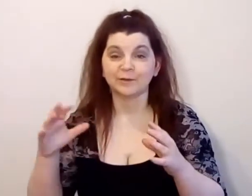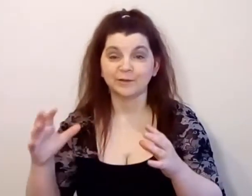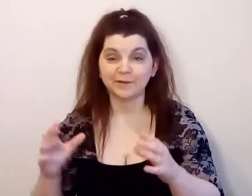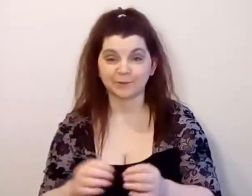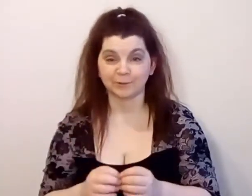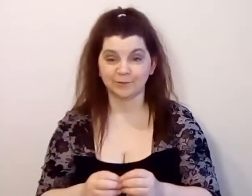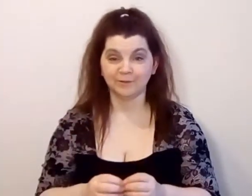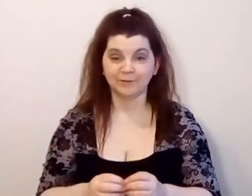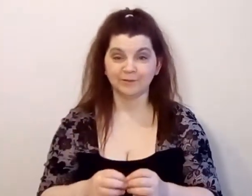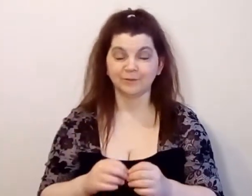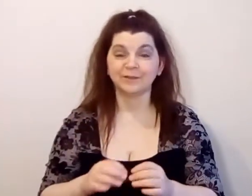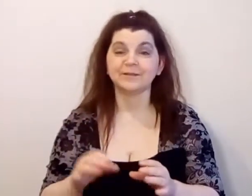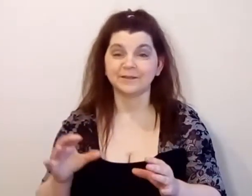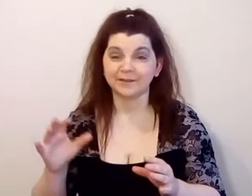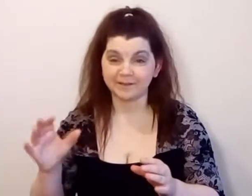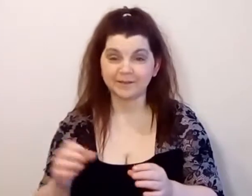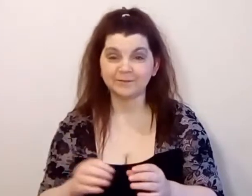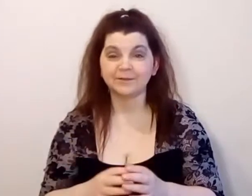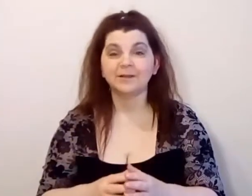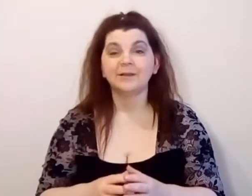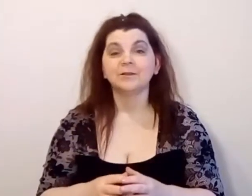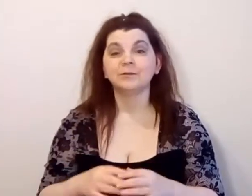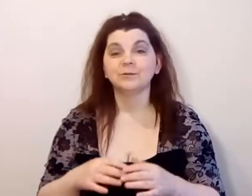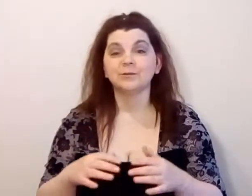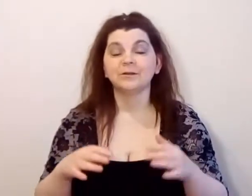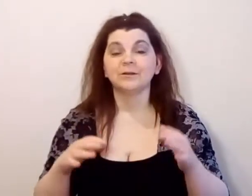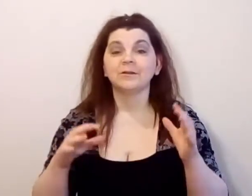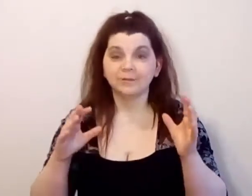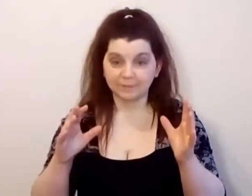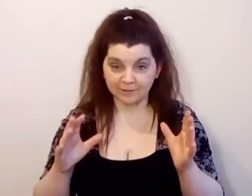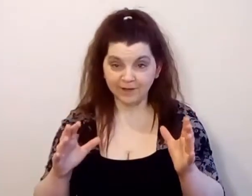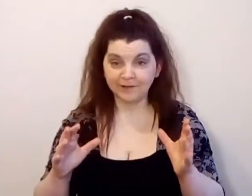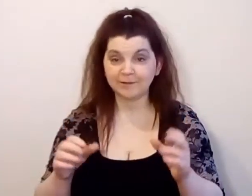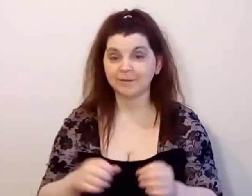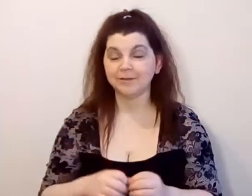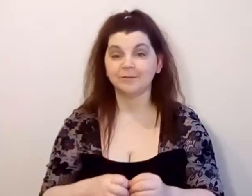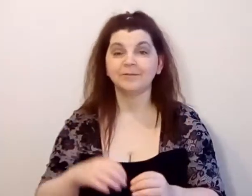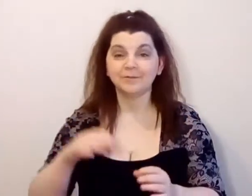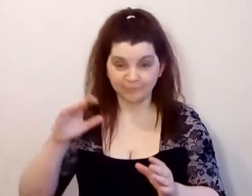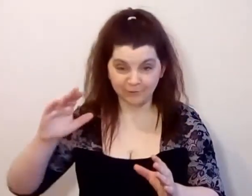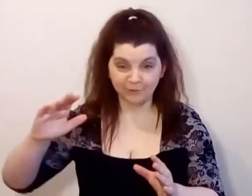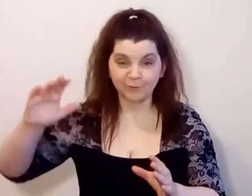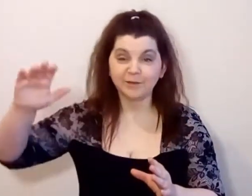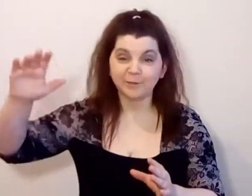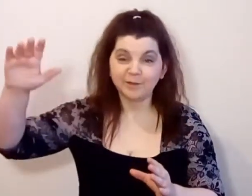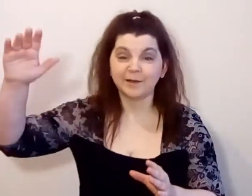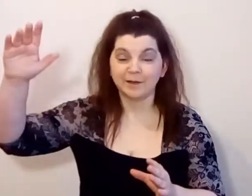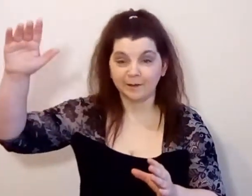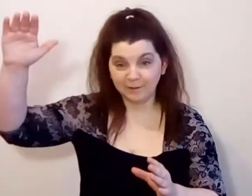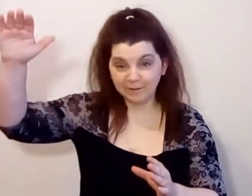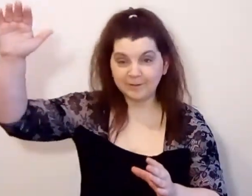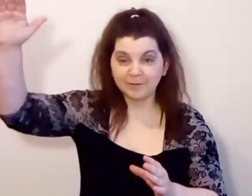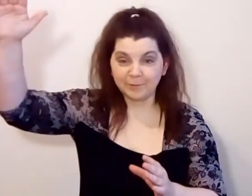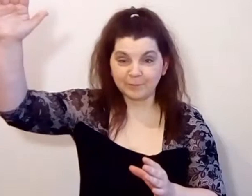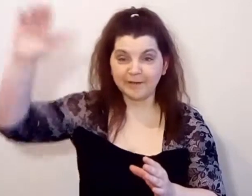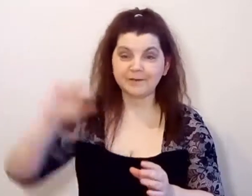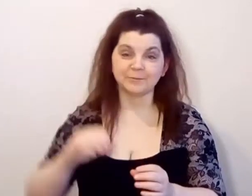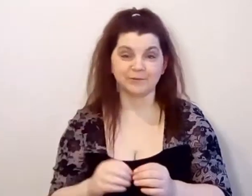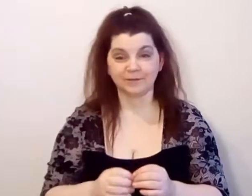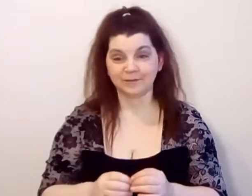энергию, вот этот негатив, то да, вы идете именно по правильной причине,